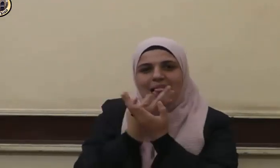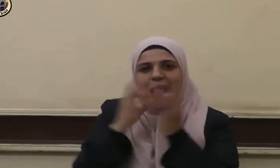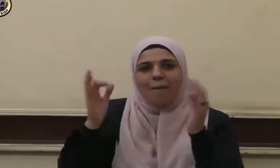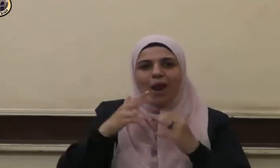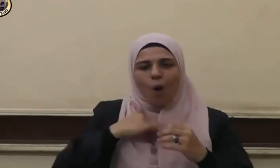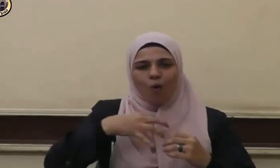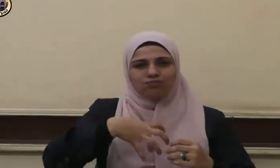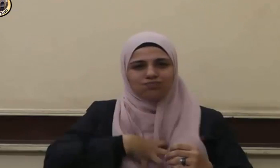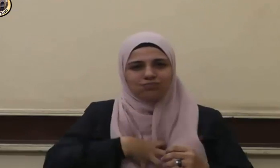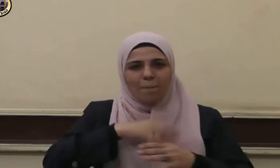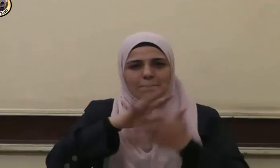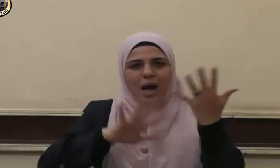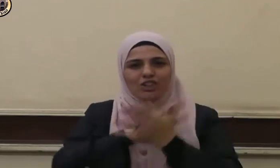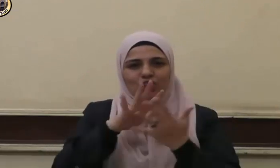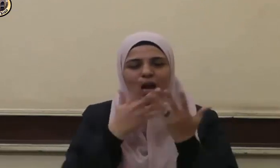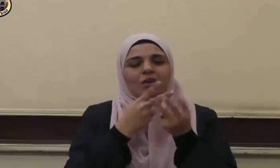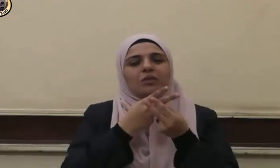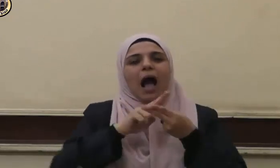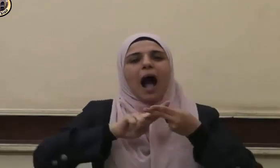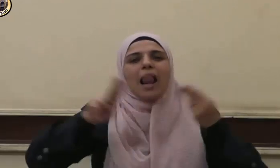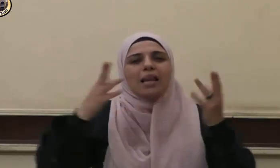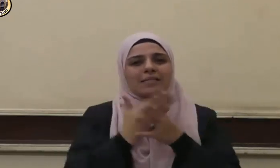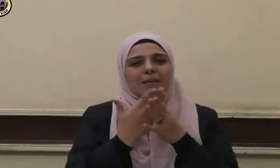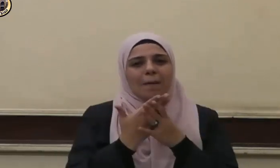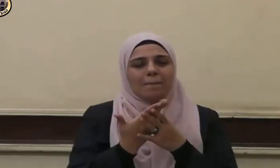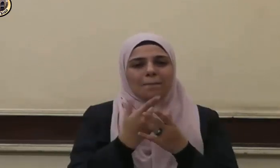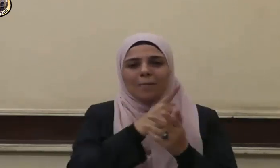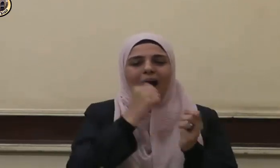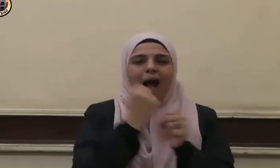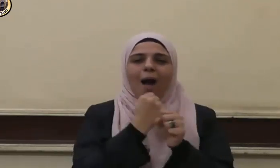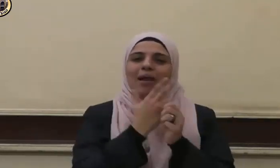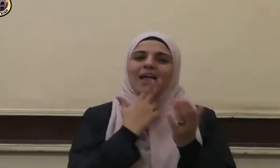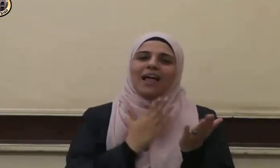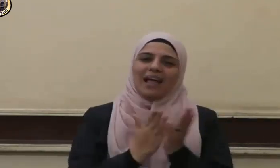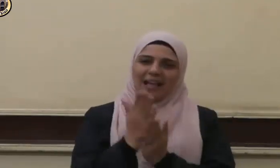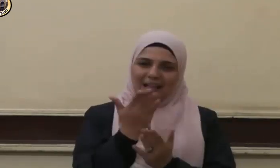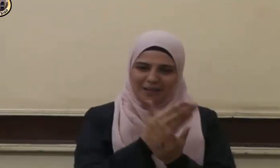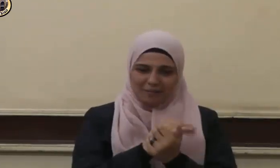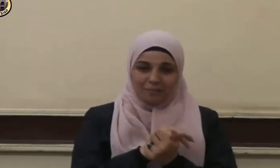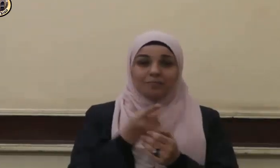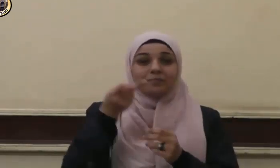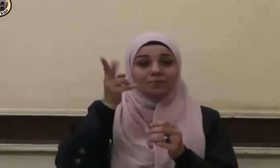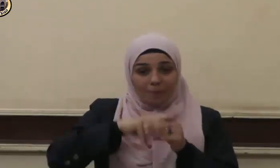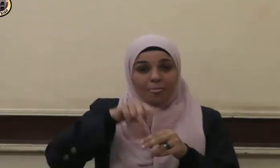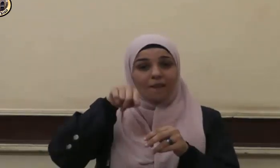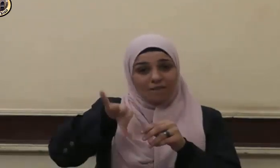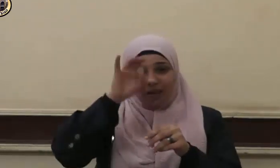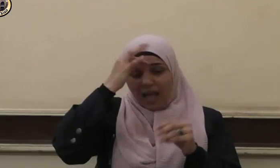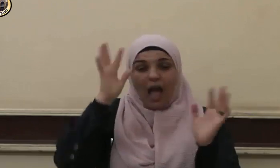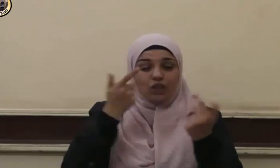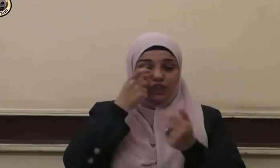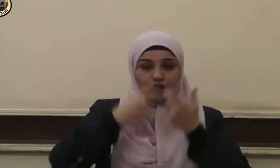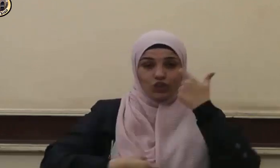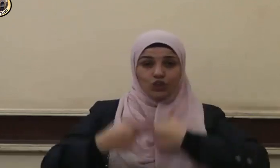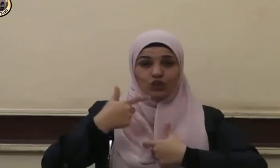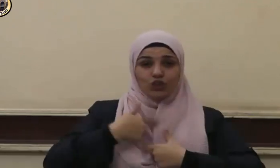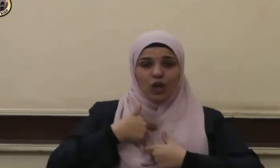تفريج كربته ونجاته ومنها أن من بر والديه